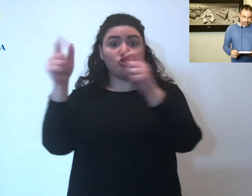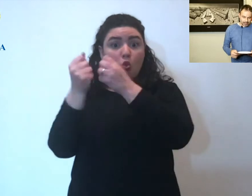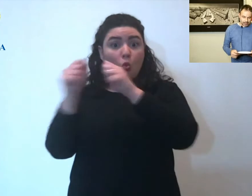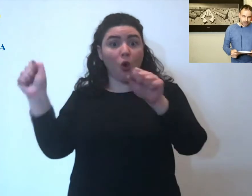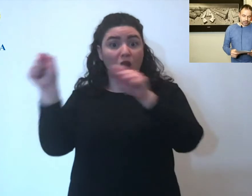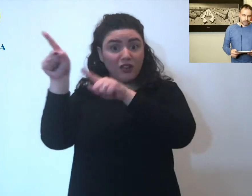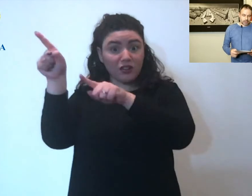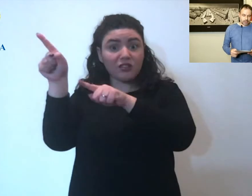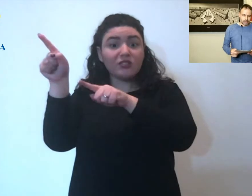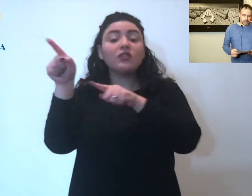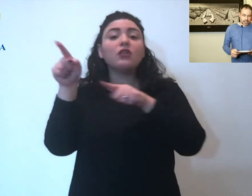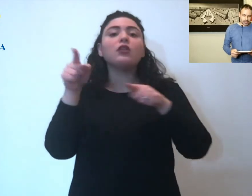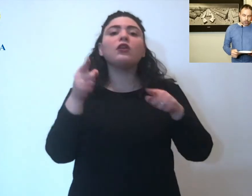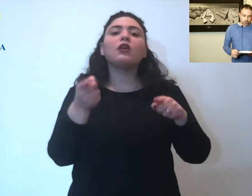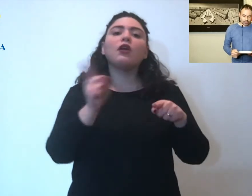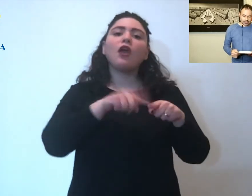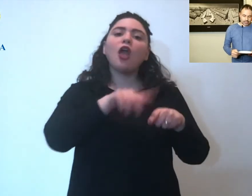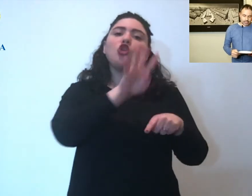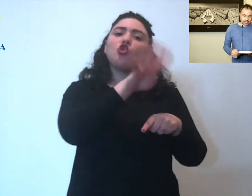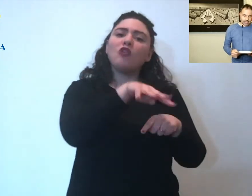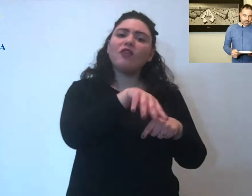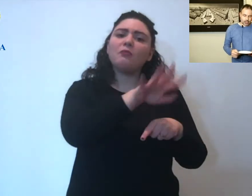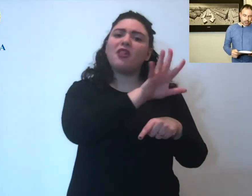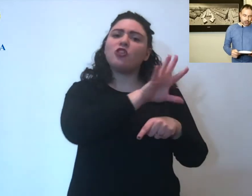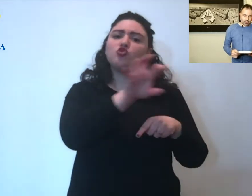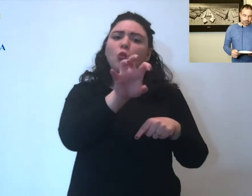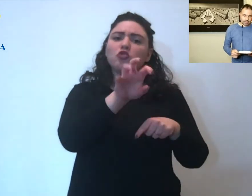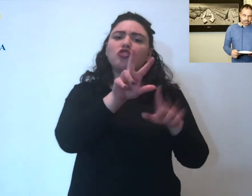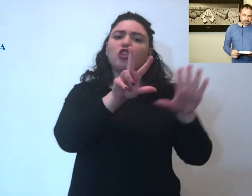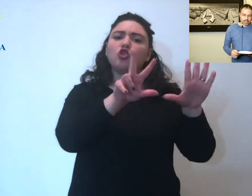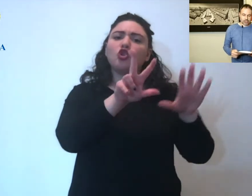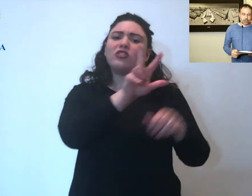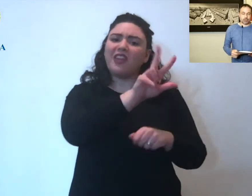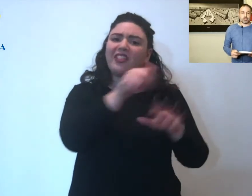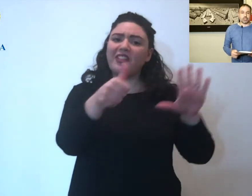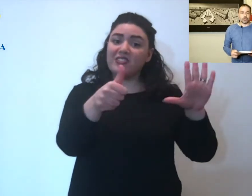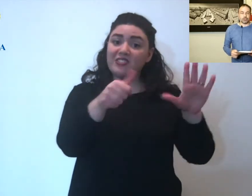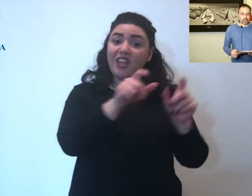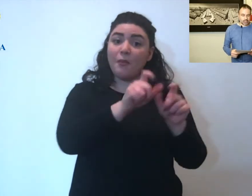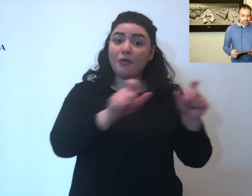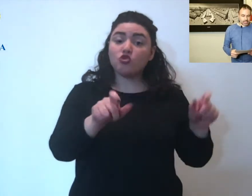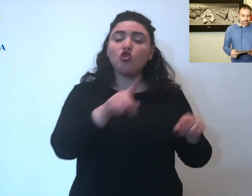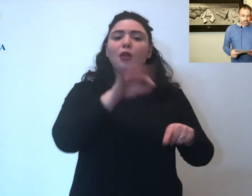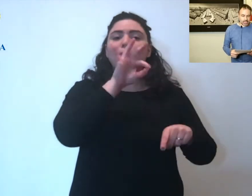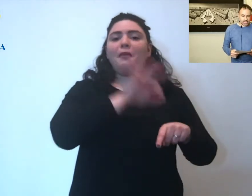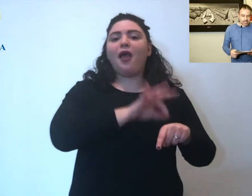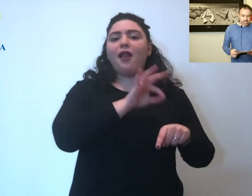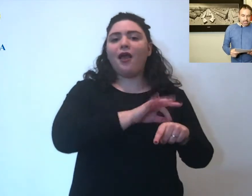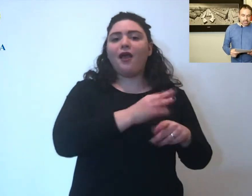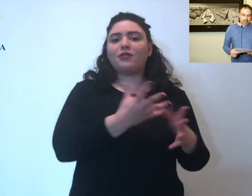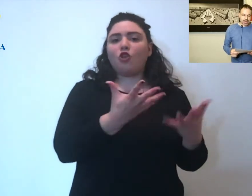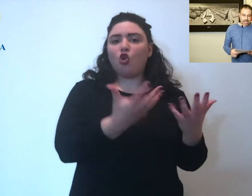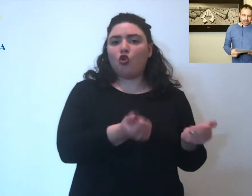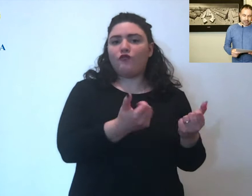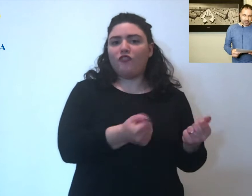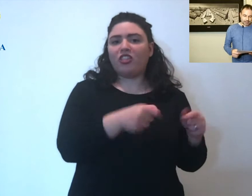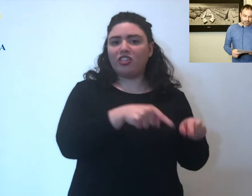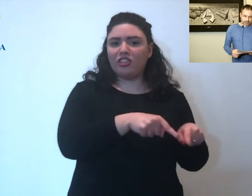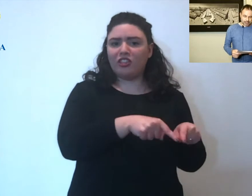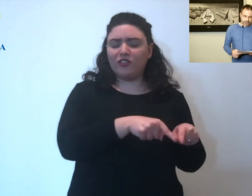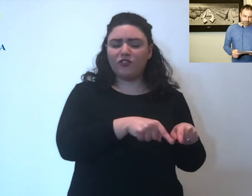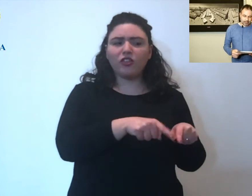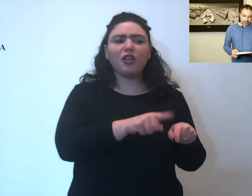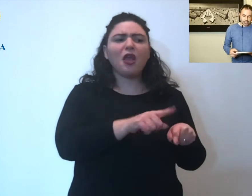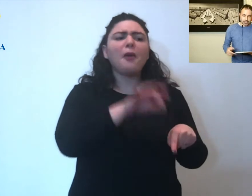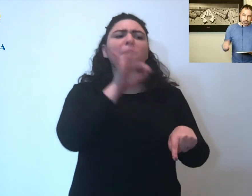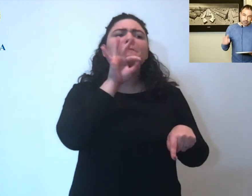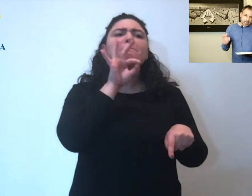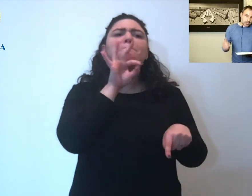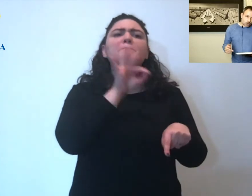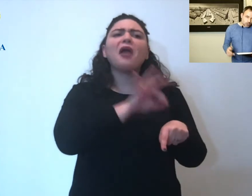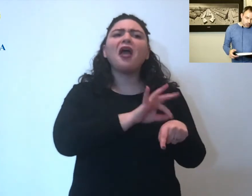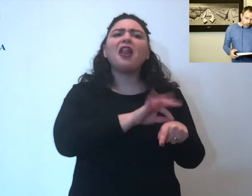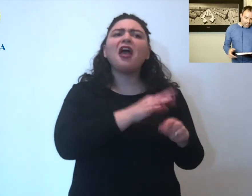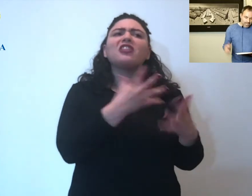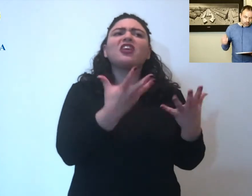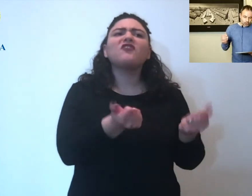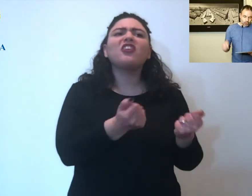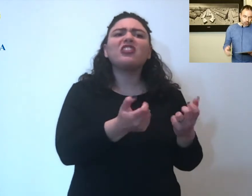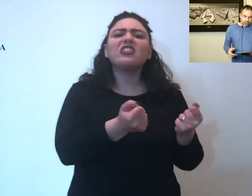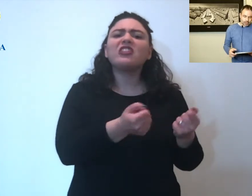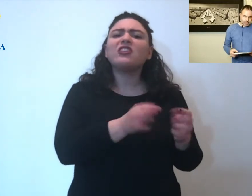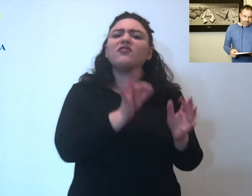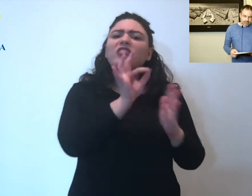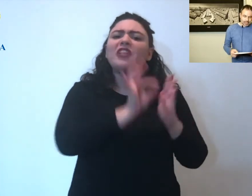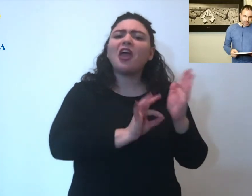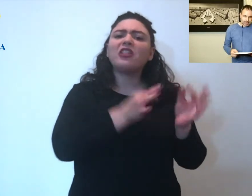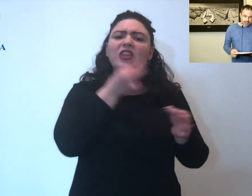guarite dal Covid e 9.536 i malati effettivi. Spiego questo